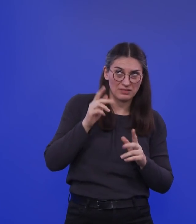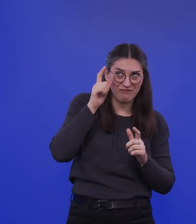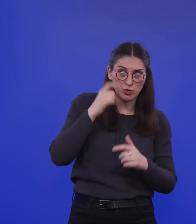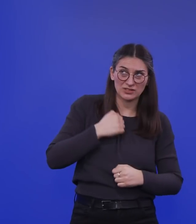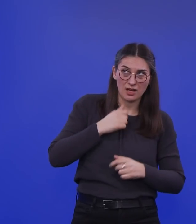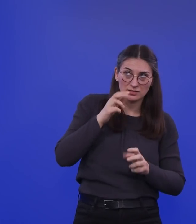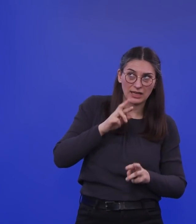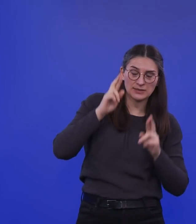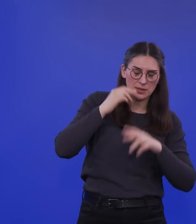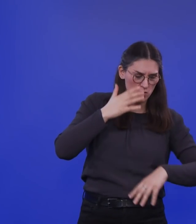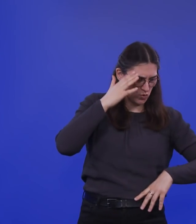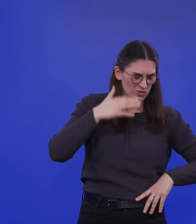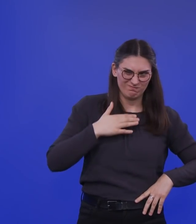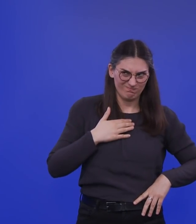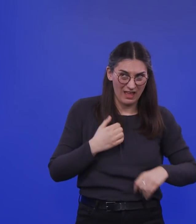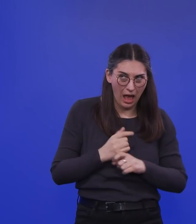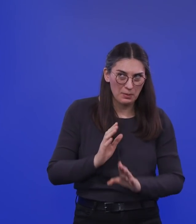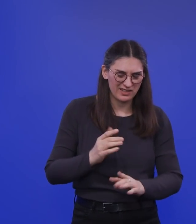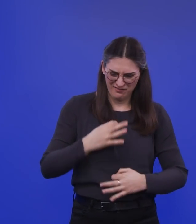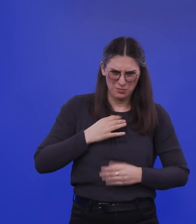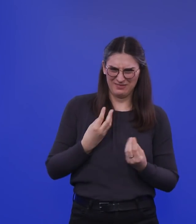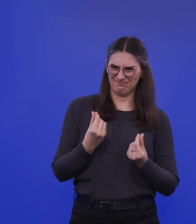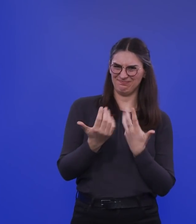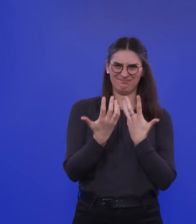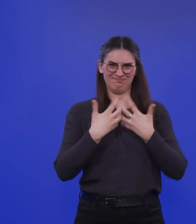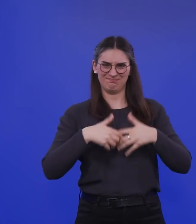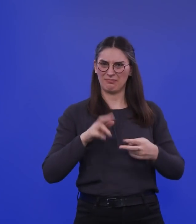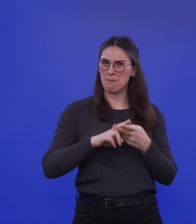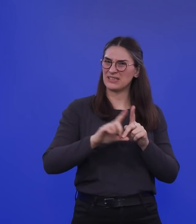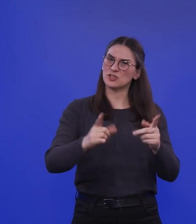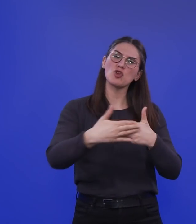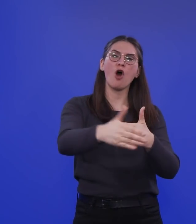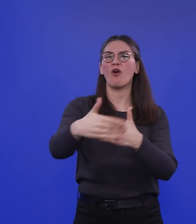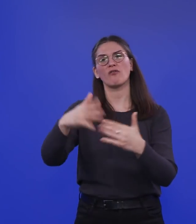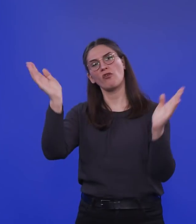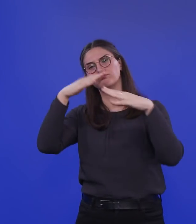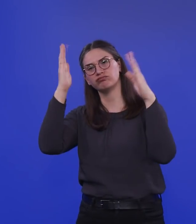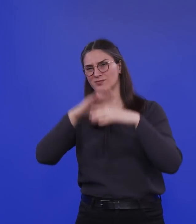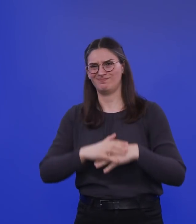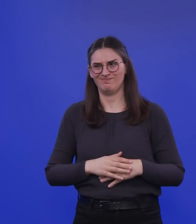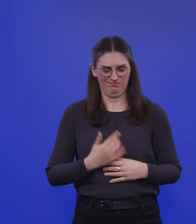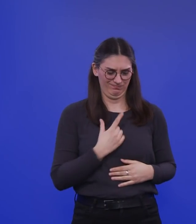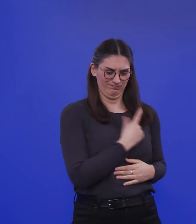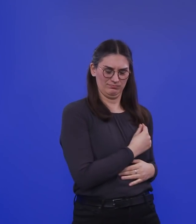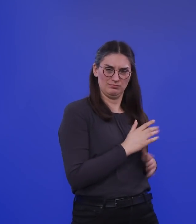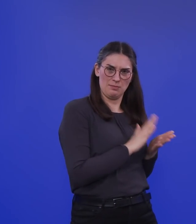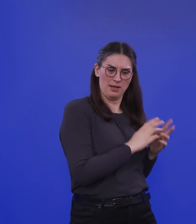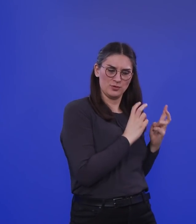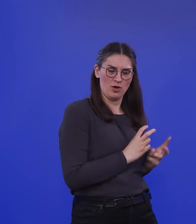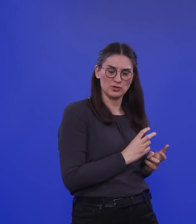habe ich das Gefühl, dass das nicht in Ordnung ist, hier alles offen zu lassen. Und ich glaube, diese Situation müssen wir auch unbedingt vermeiden. Und